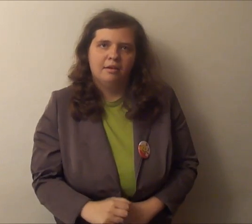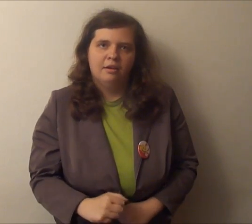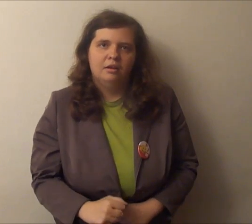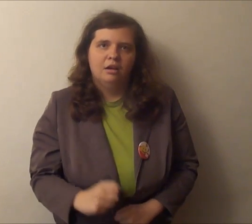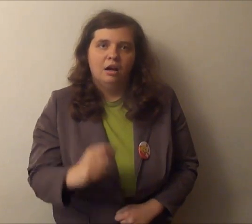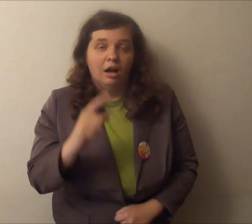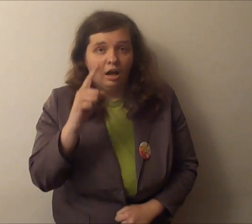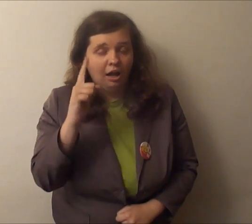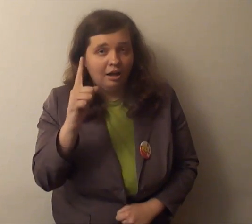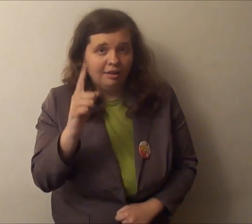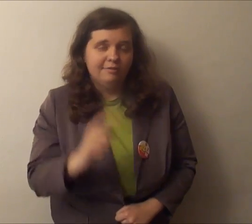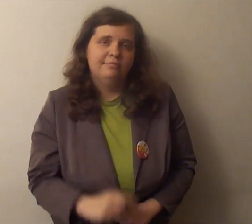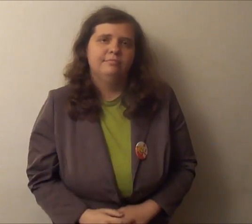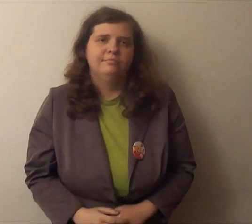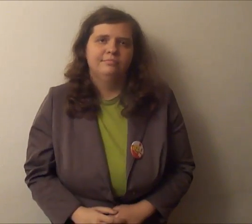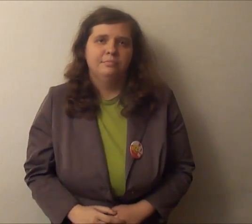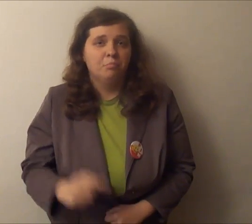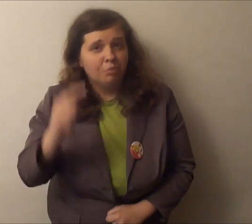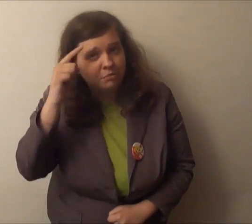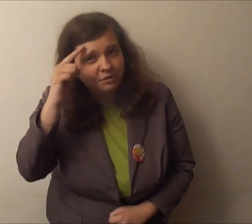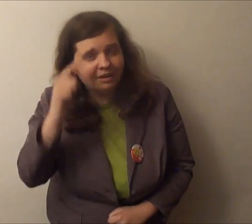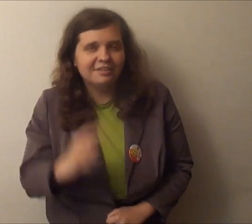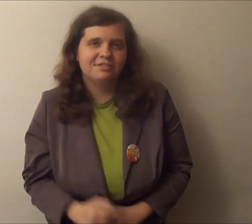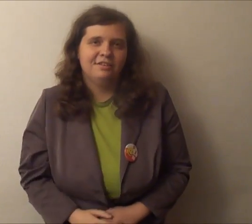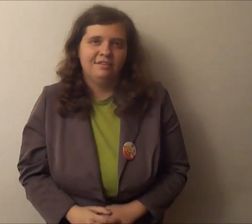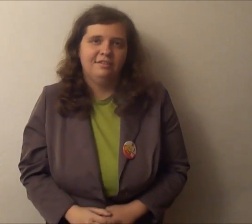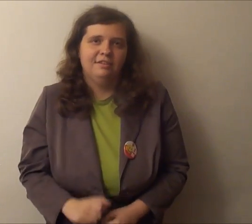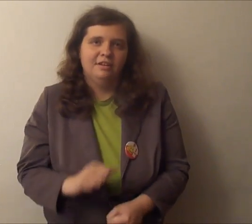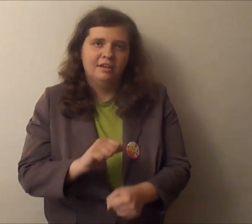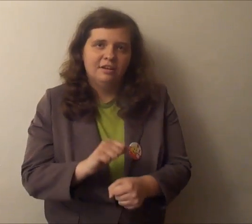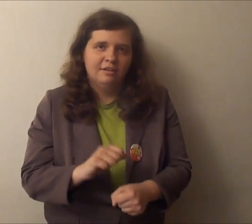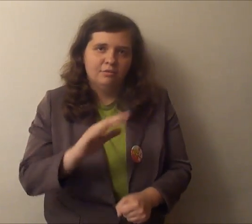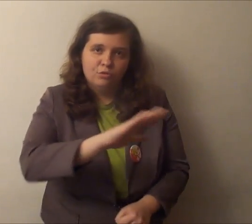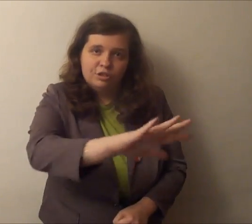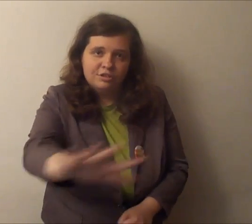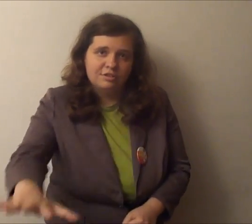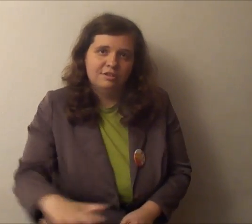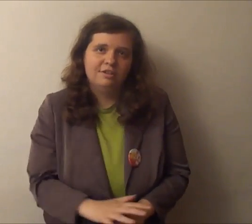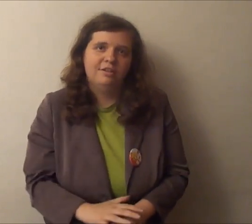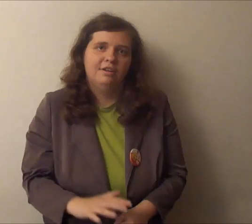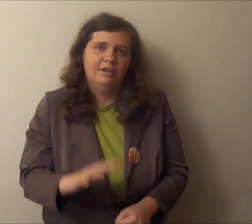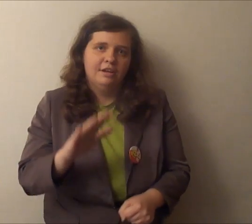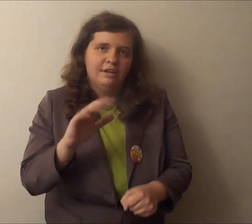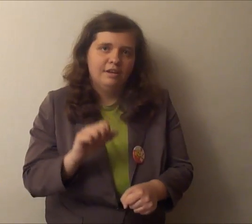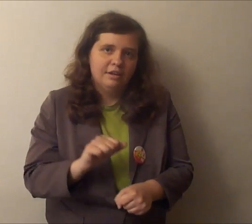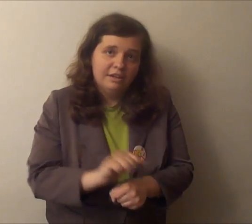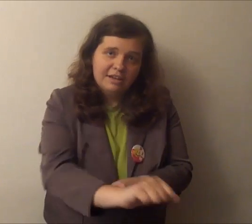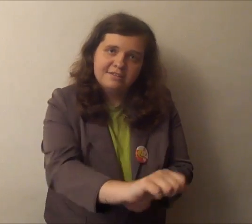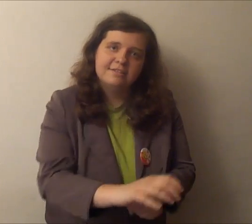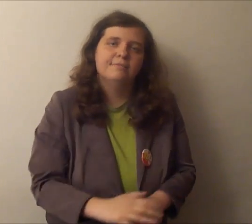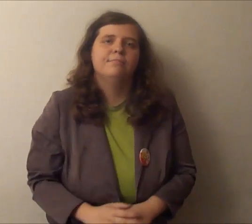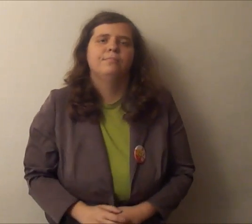Ale pamiętajcie wszyscy. Jestem